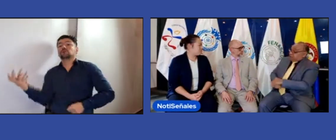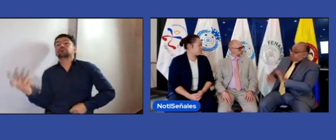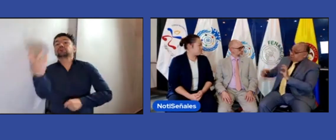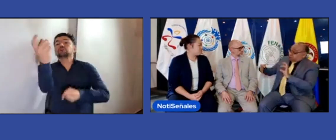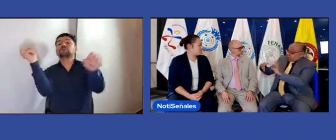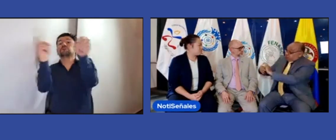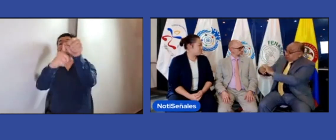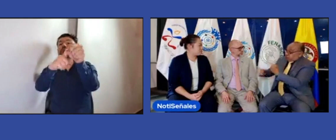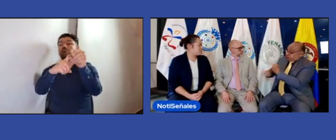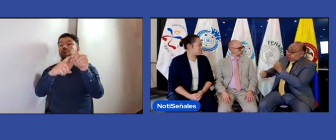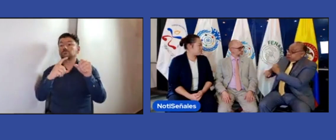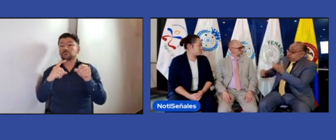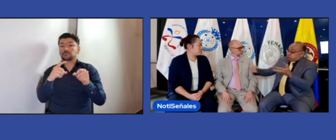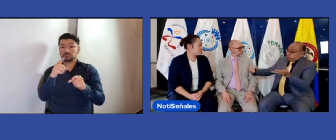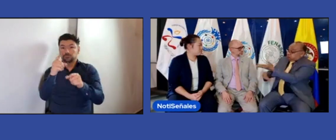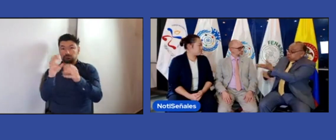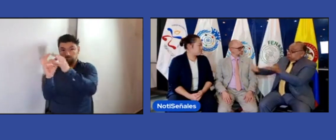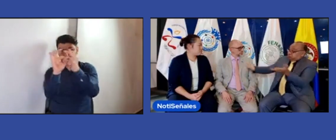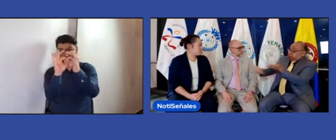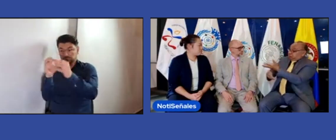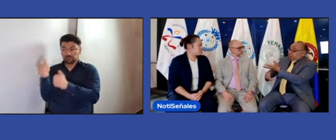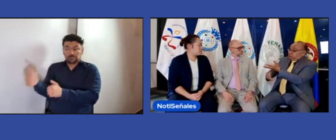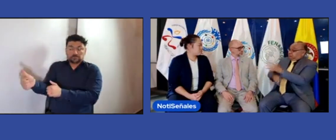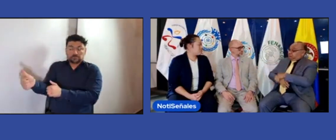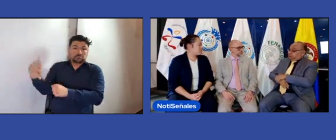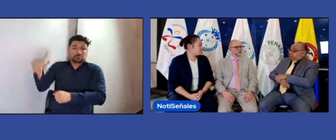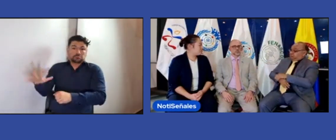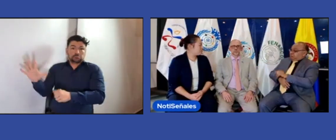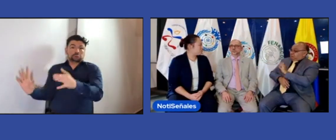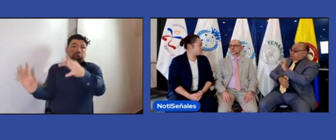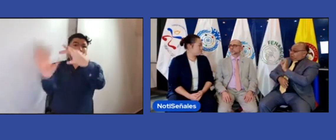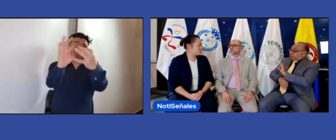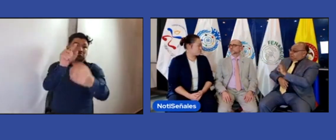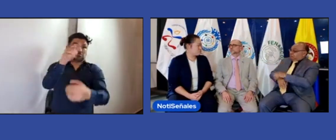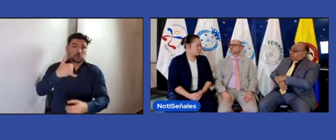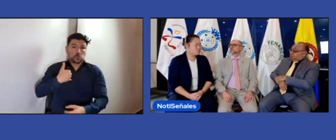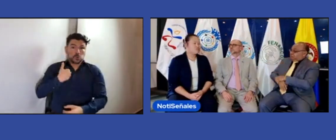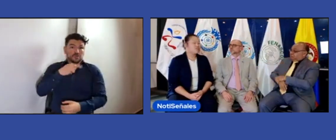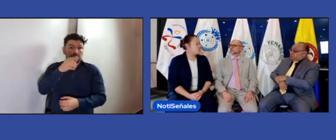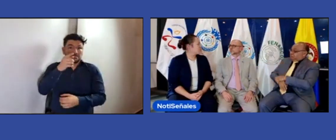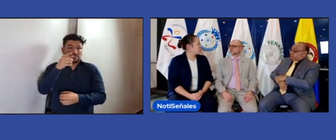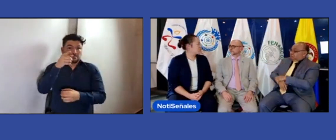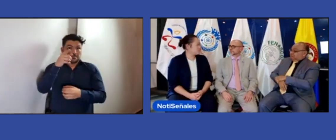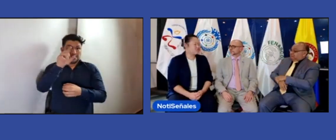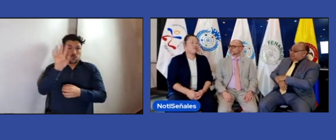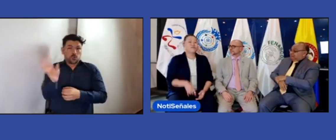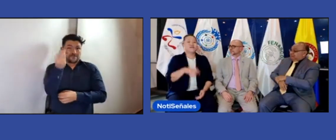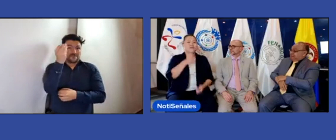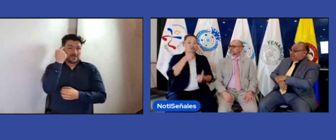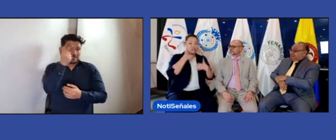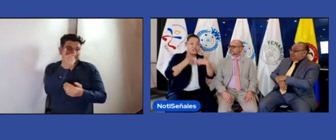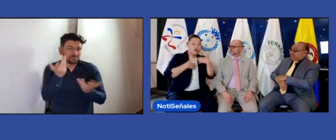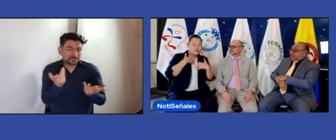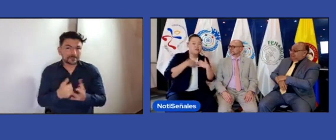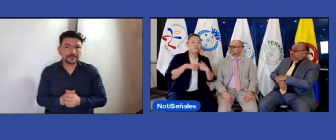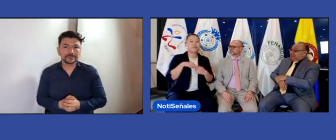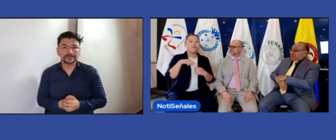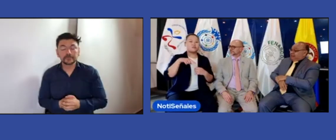Bueno, si ese capítulo se sale, no sé, ¿cómo se podría trabajar? ¿Podría ser parte